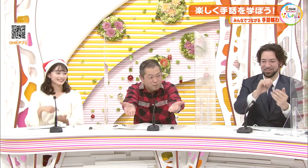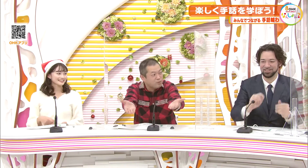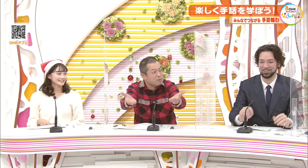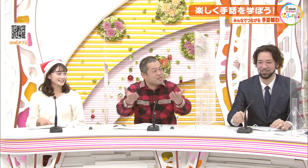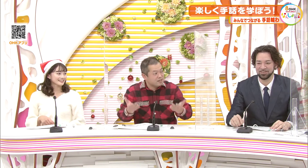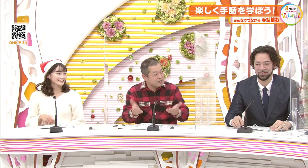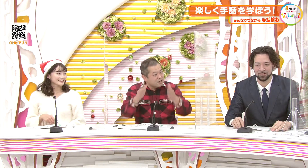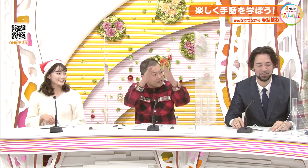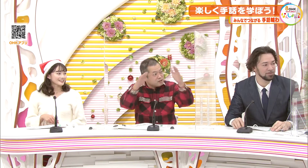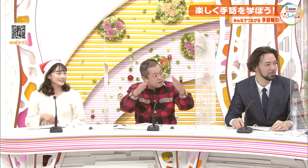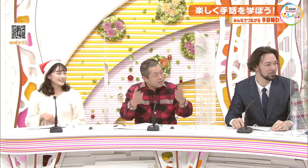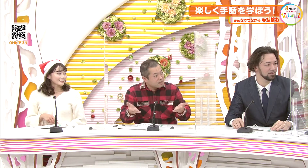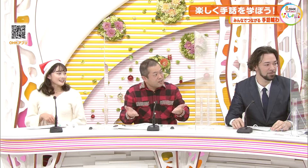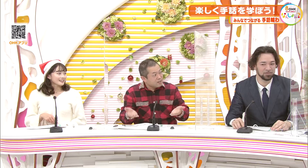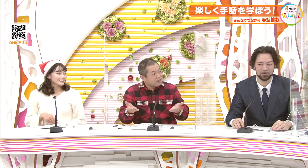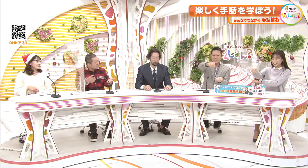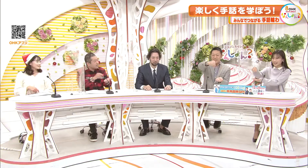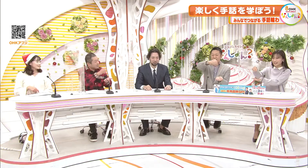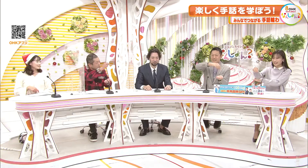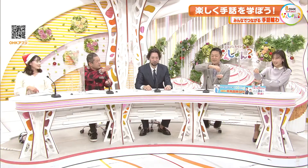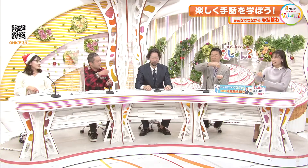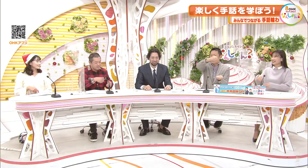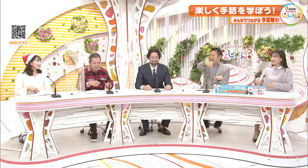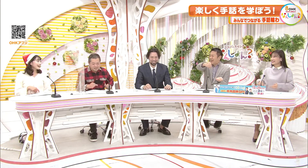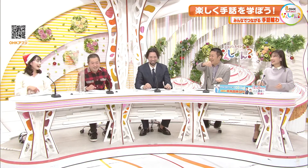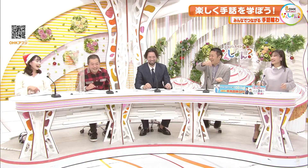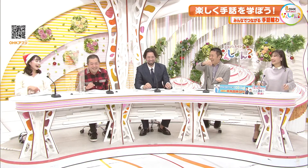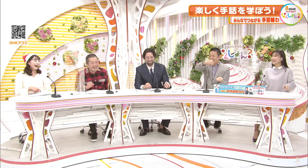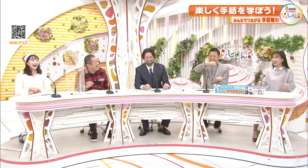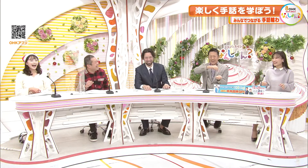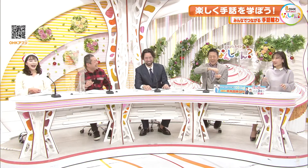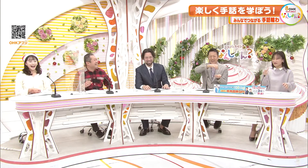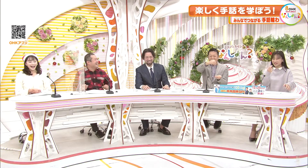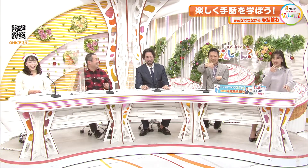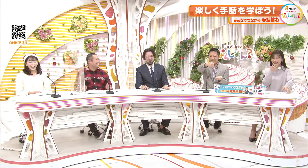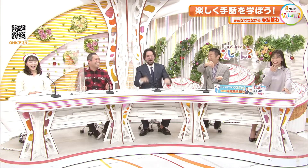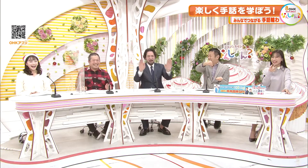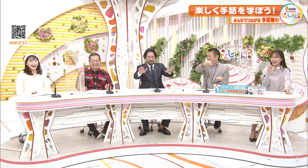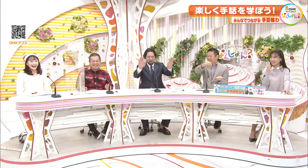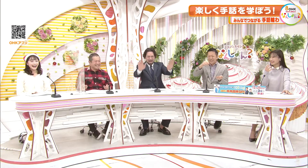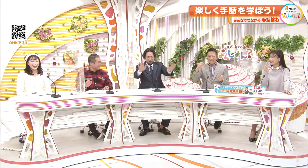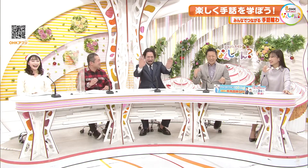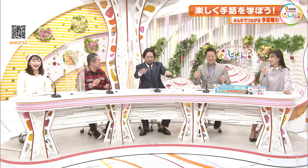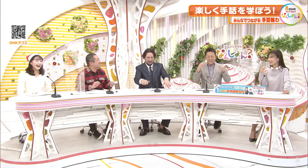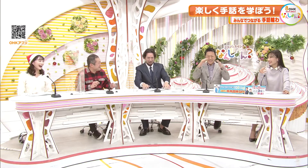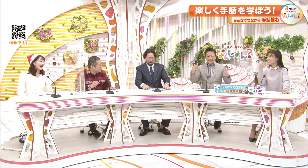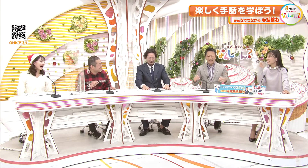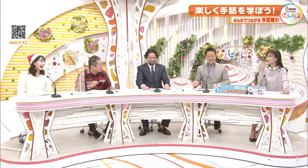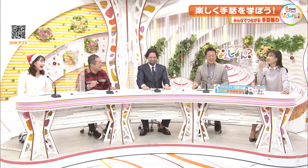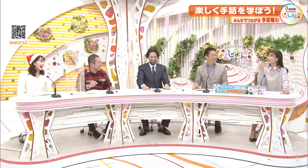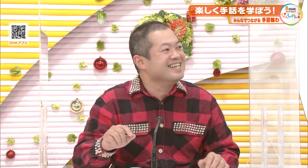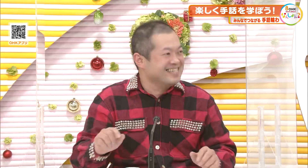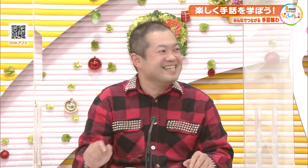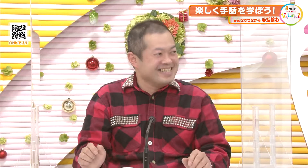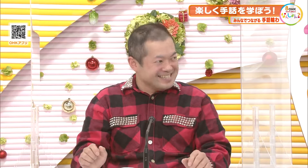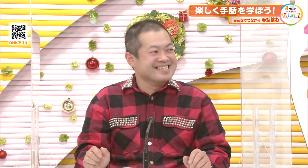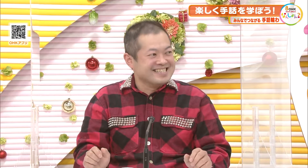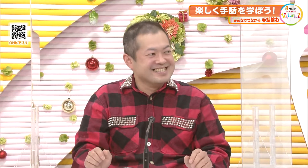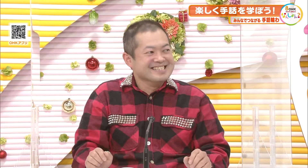いいんですかプレゼントってこうだっていあそこすいませんあはははあはは口もしっかりねクリスマスプレゼント